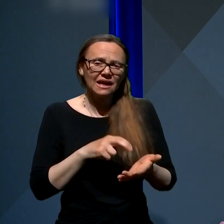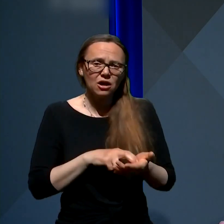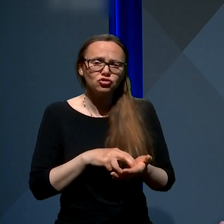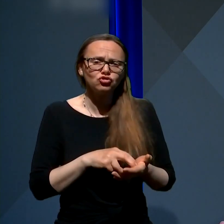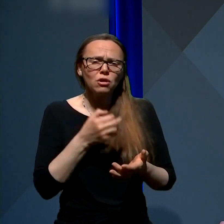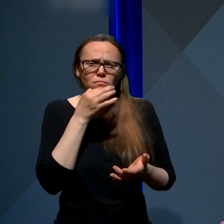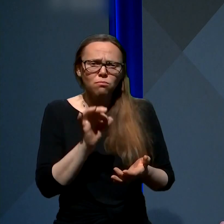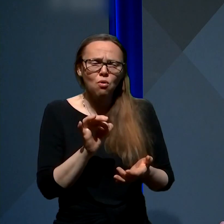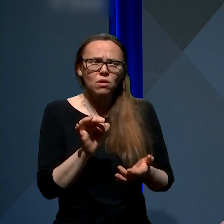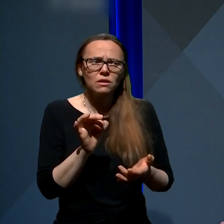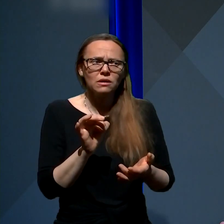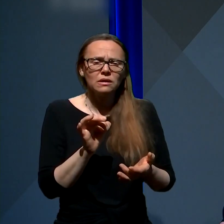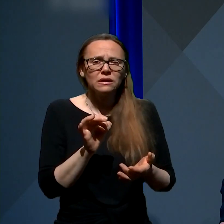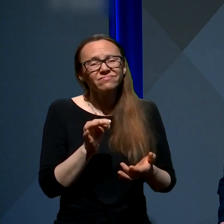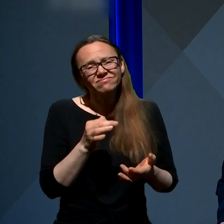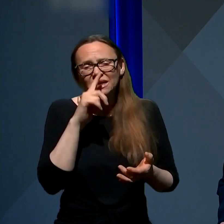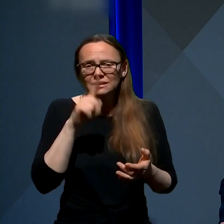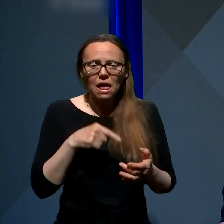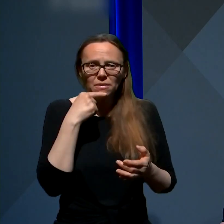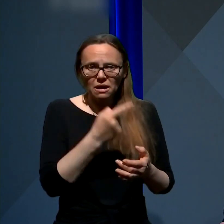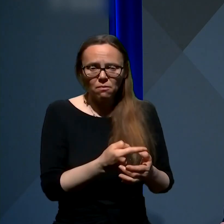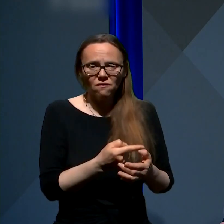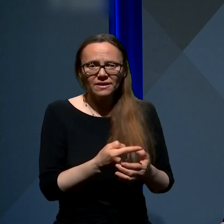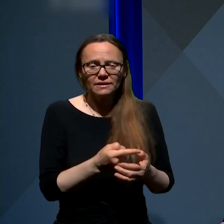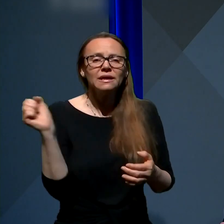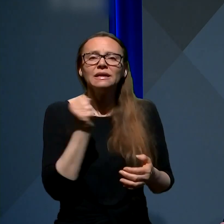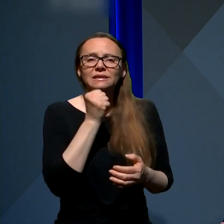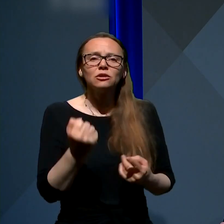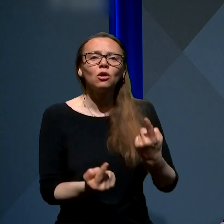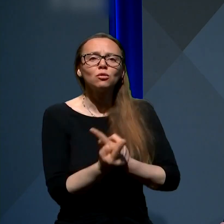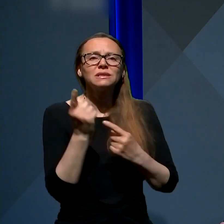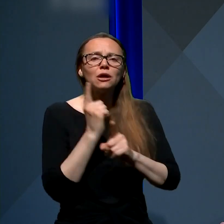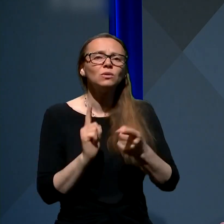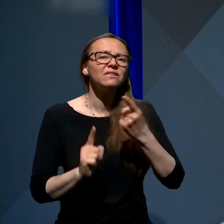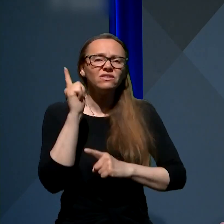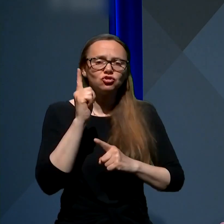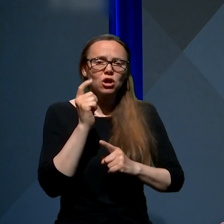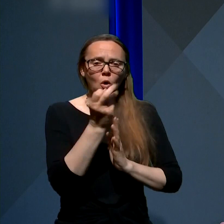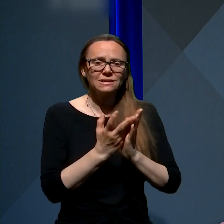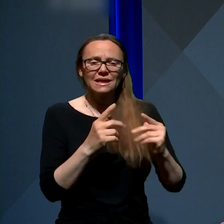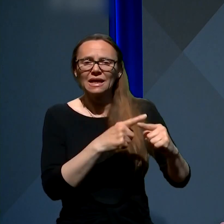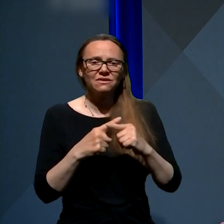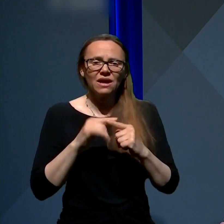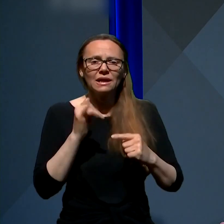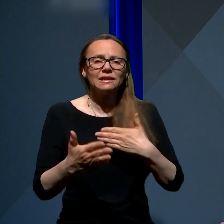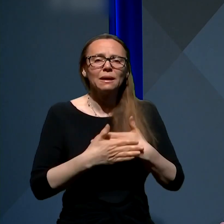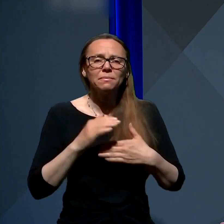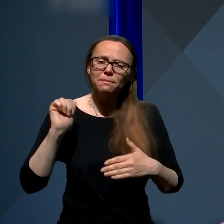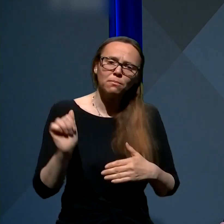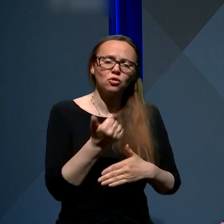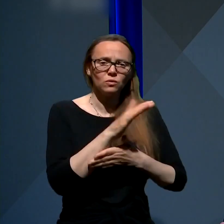ali če hočete bolj pesimističen, ker obstaja tudi višja ocena tveganja, da se pri ponovnem zagonu